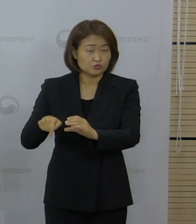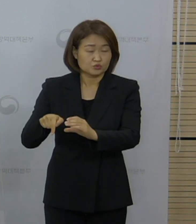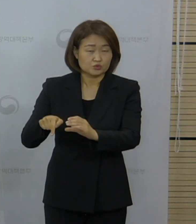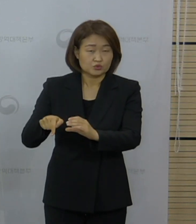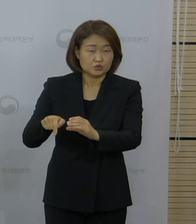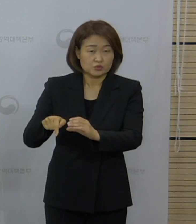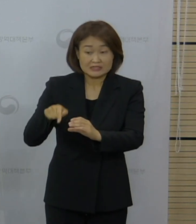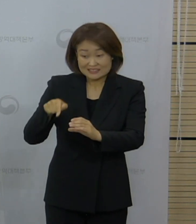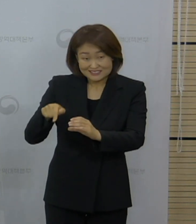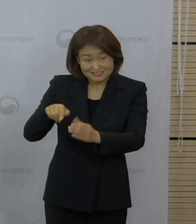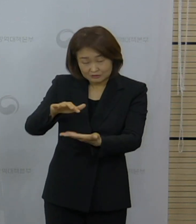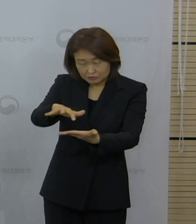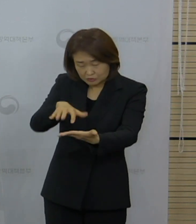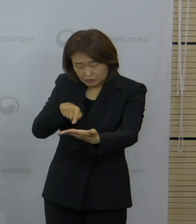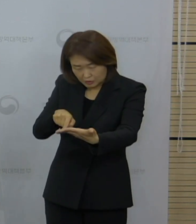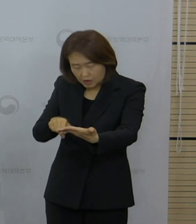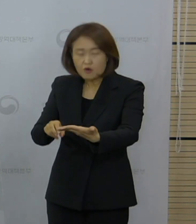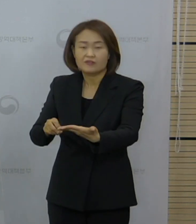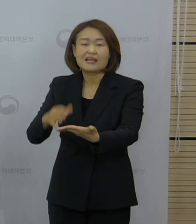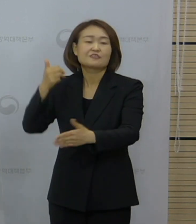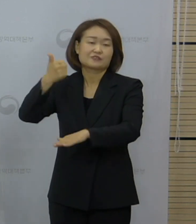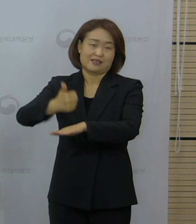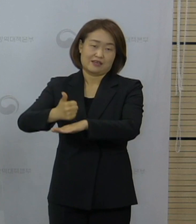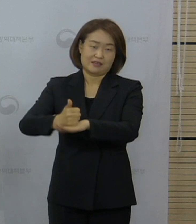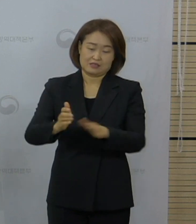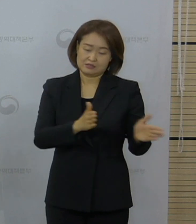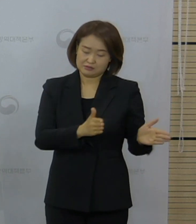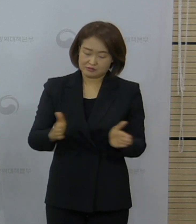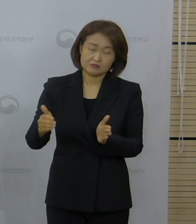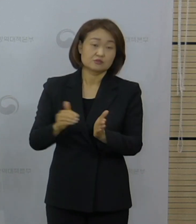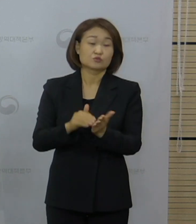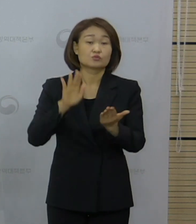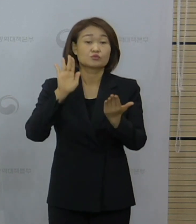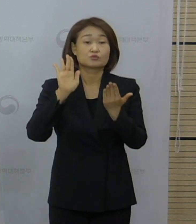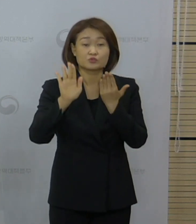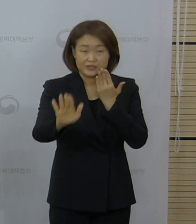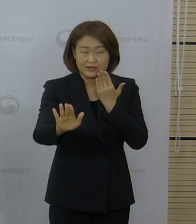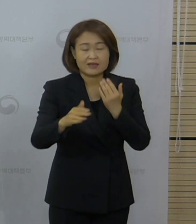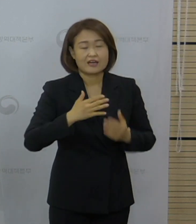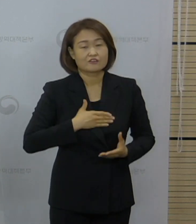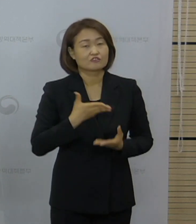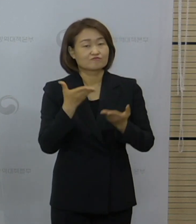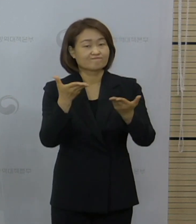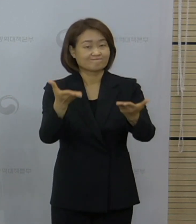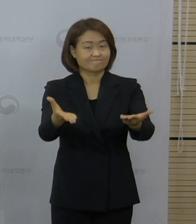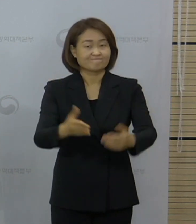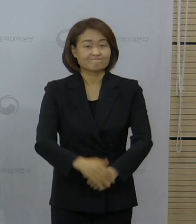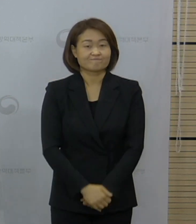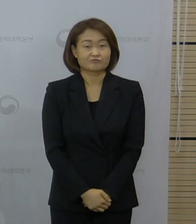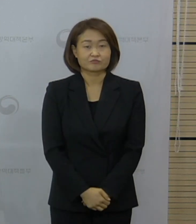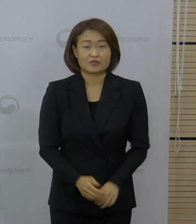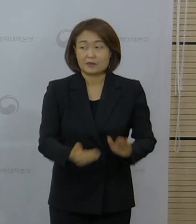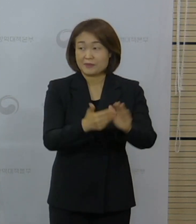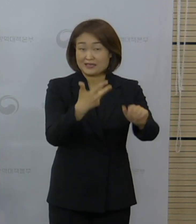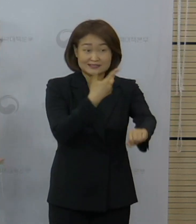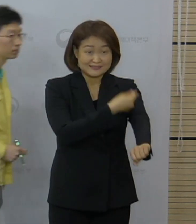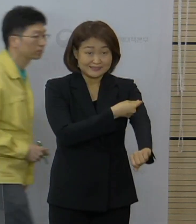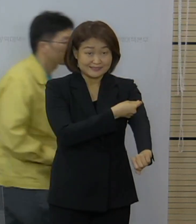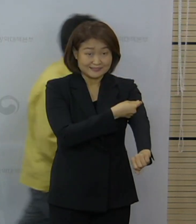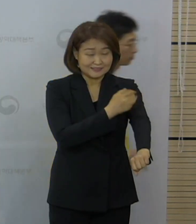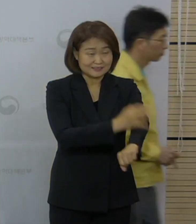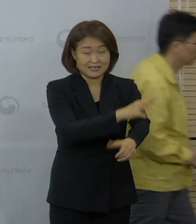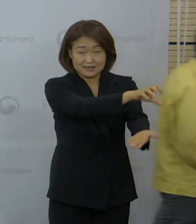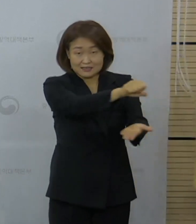부분들은 별도로 저희들이 정리해서 안내 드리도록 하겠습니다. 네, 백신 도입 관련된 질문